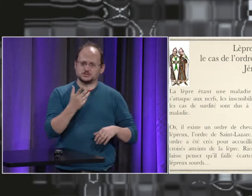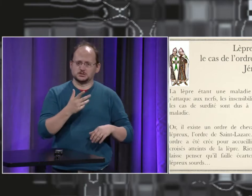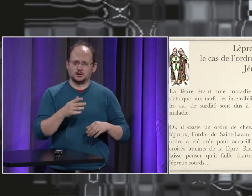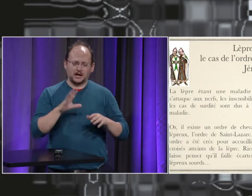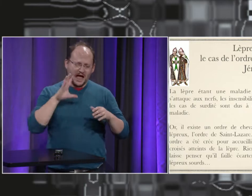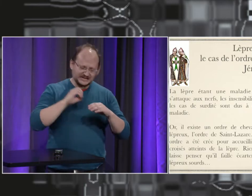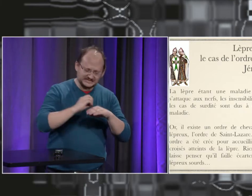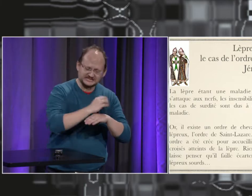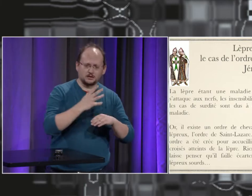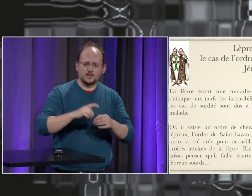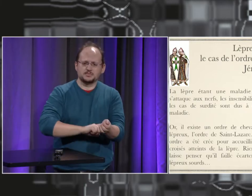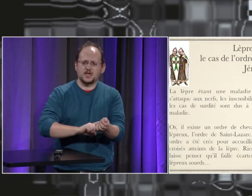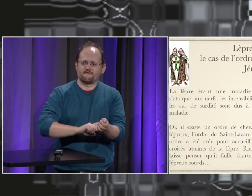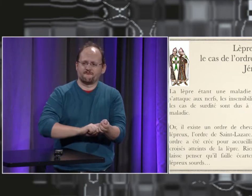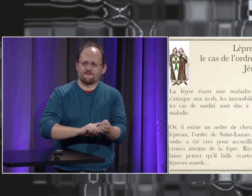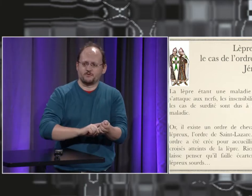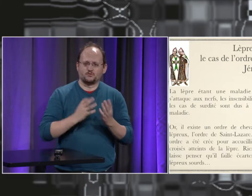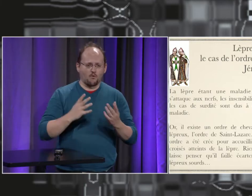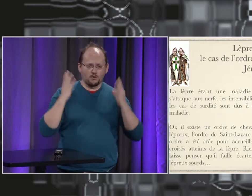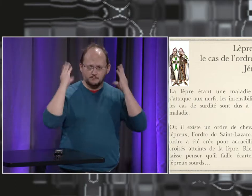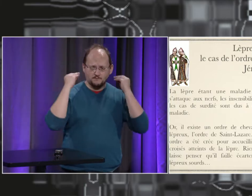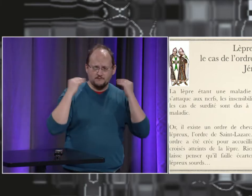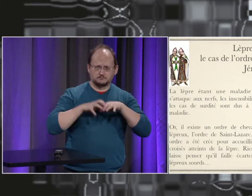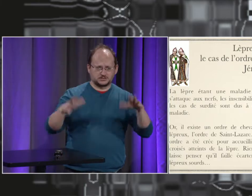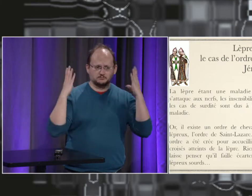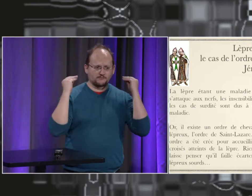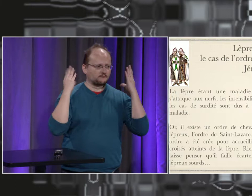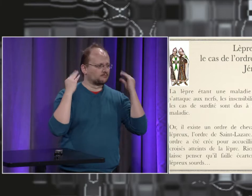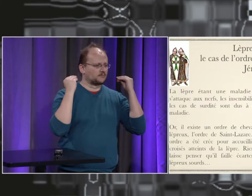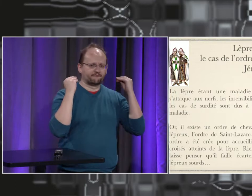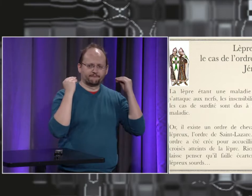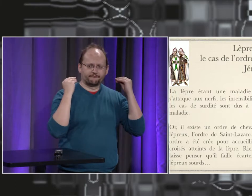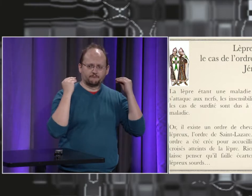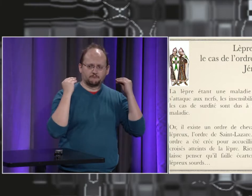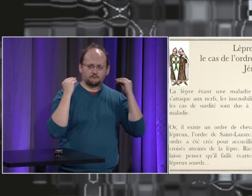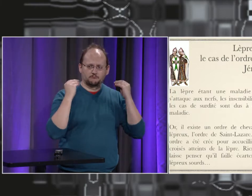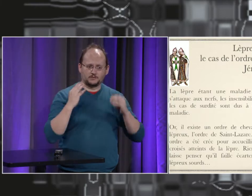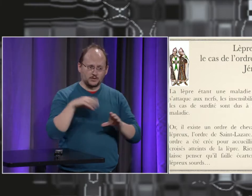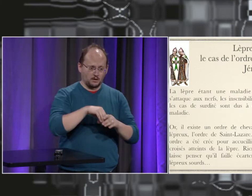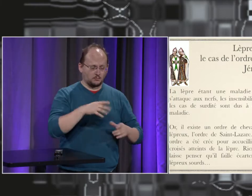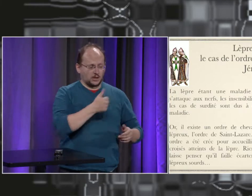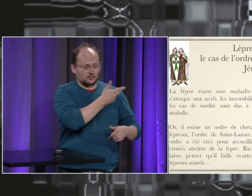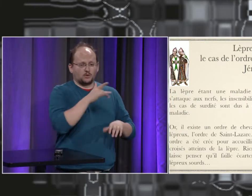c'est une maladie qui ronge les nerfs et beaucoup de ces chevaliers devenaient sourds suite à cette maladie